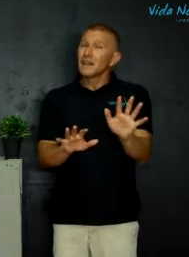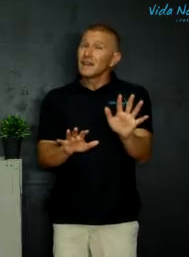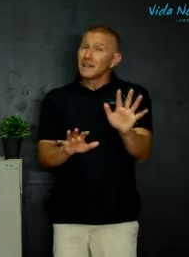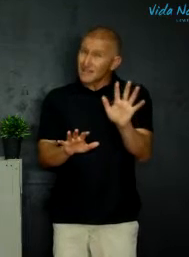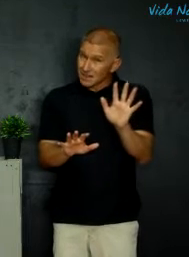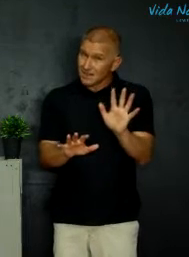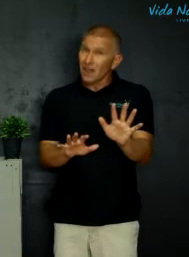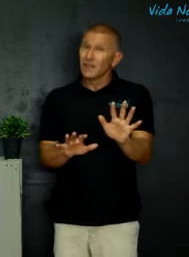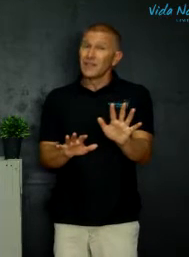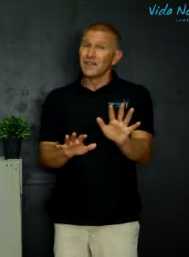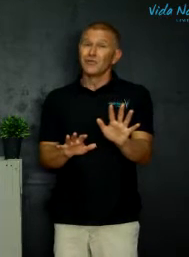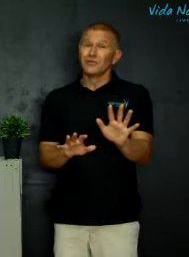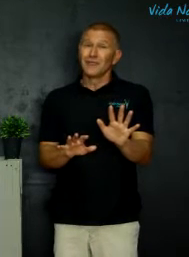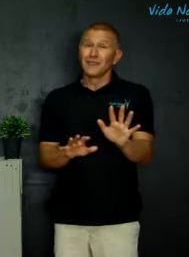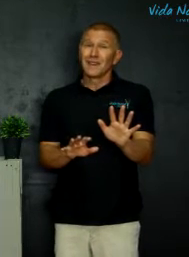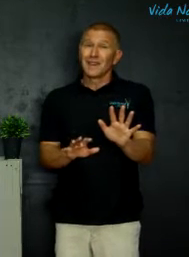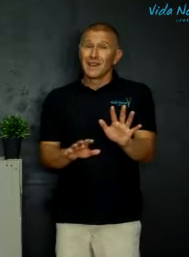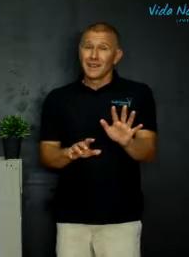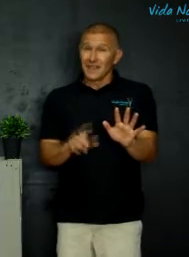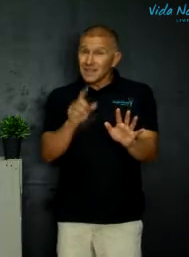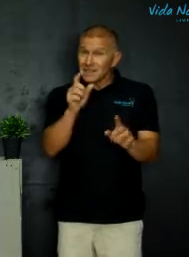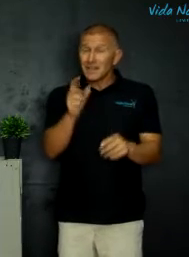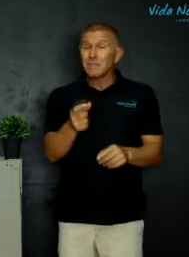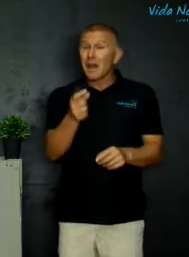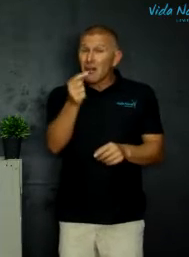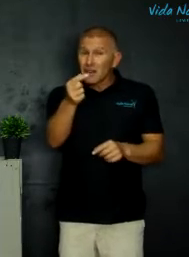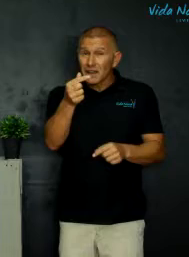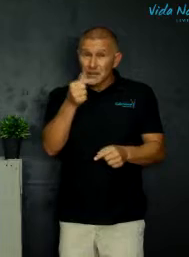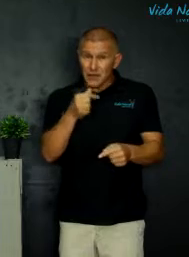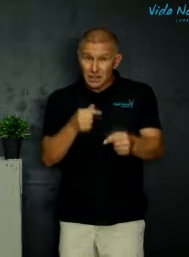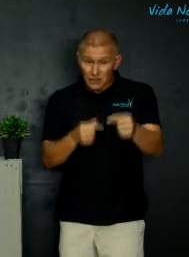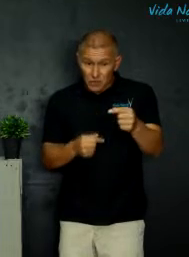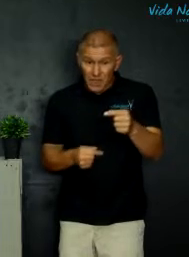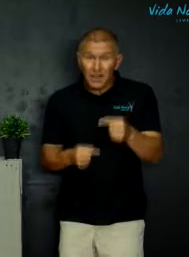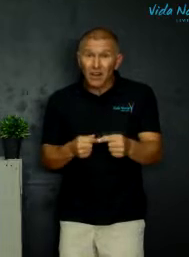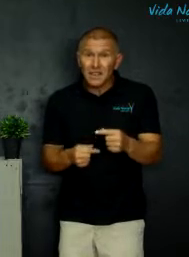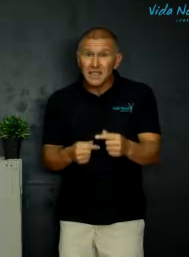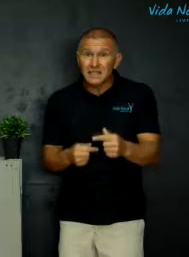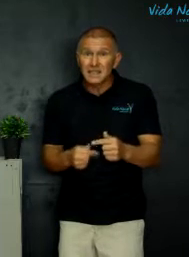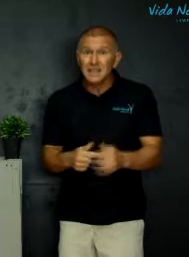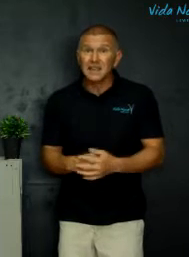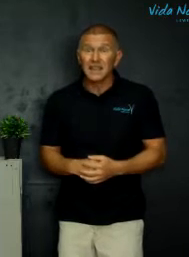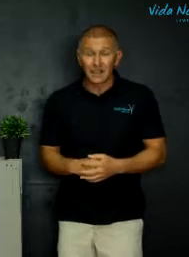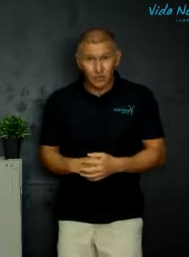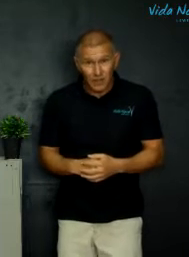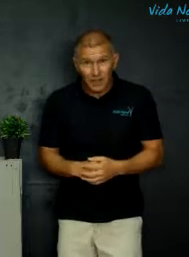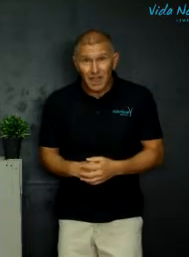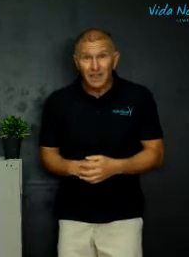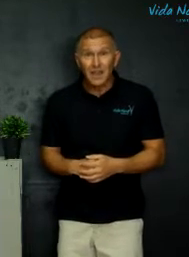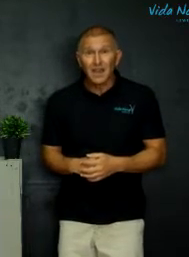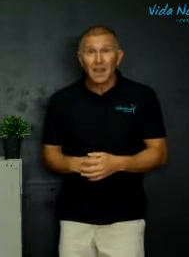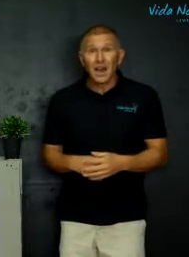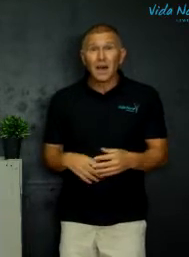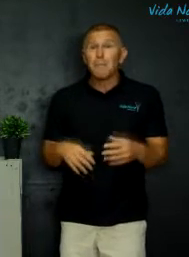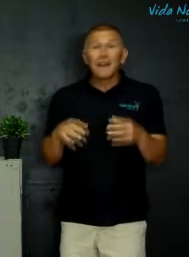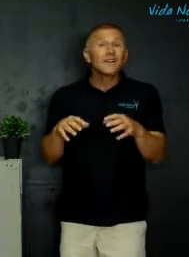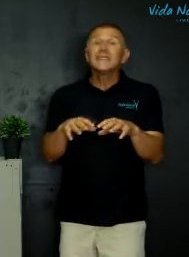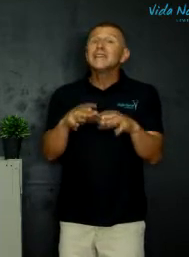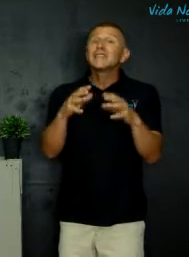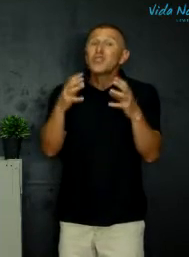dis gesag wat dit doe dit is die belangrikheid van die story nadat Jesus hier geleer het onthou jy een man wat nie eerst